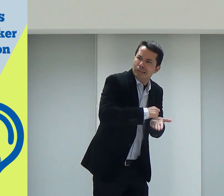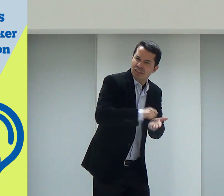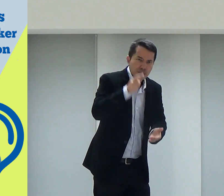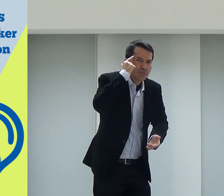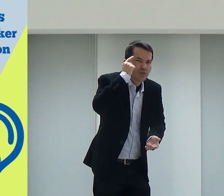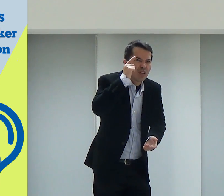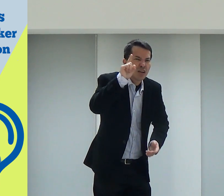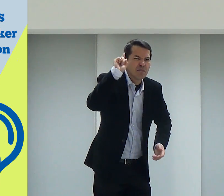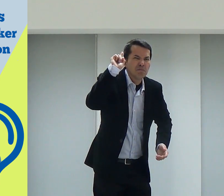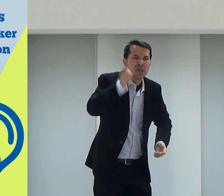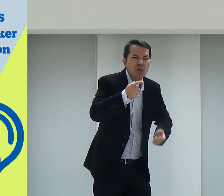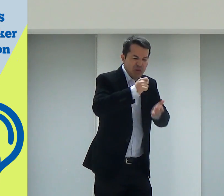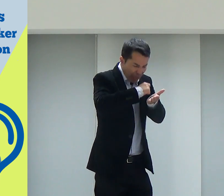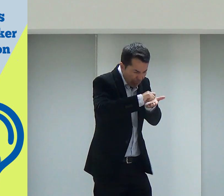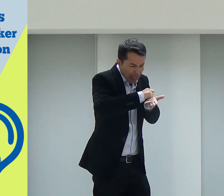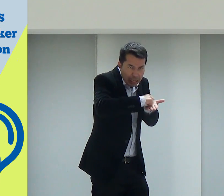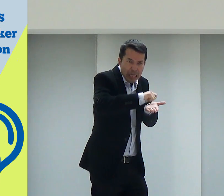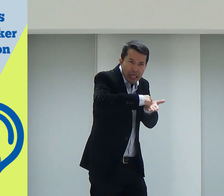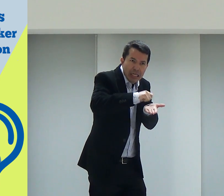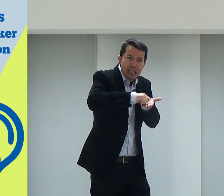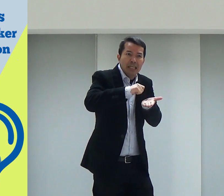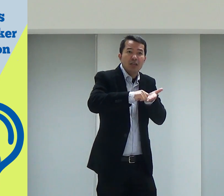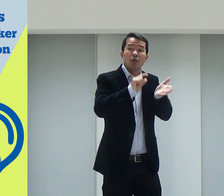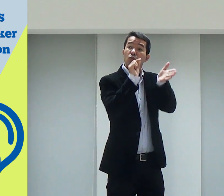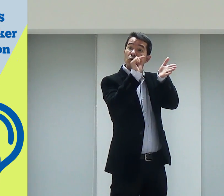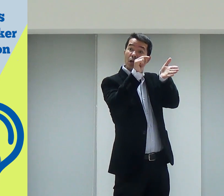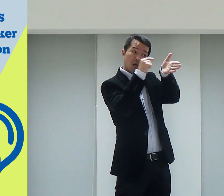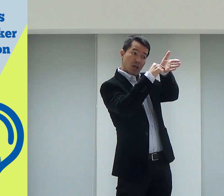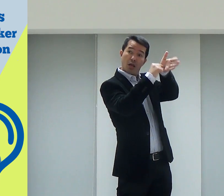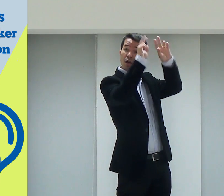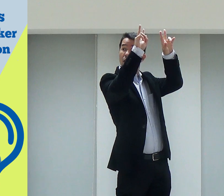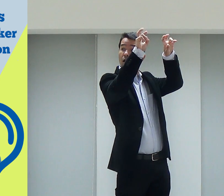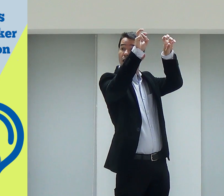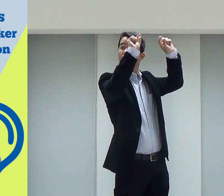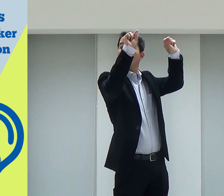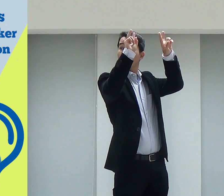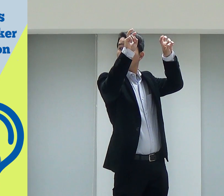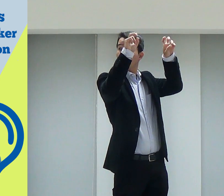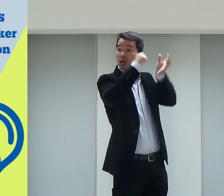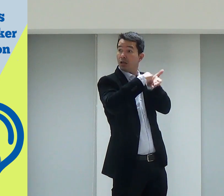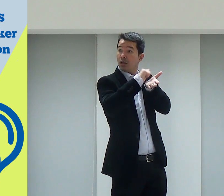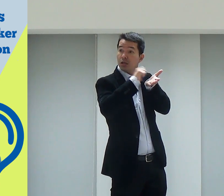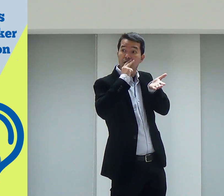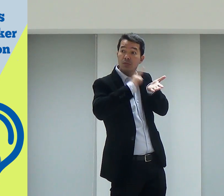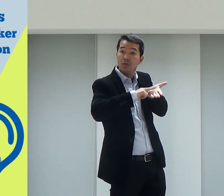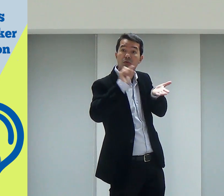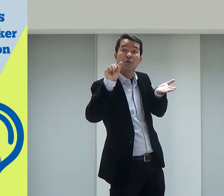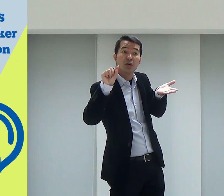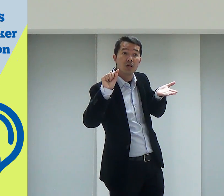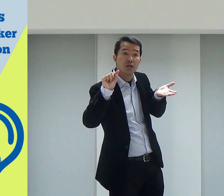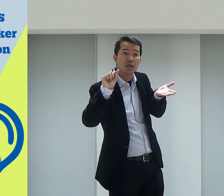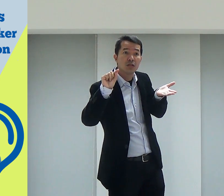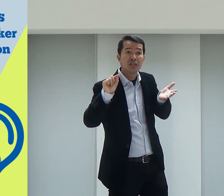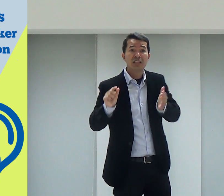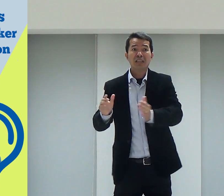e elas começaram a escrever. Você já pensou em escrever mil cartas? E o que que tinha nessas cartas? Qual que era o tema?